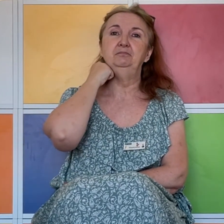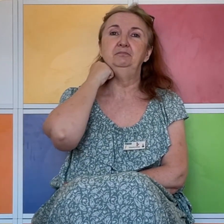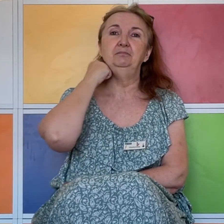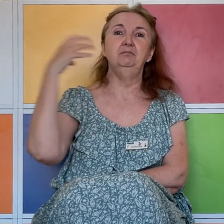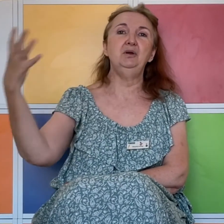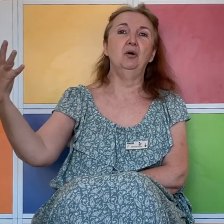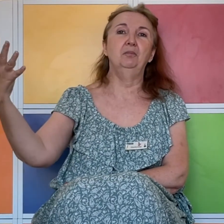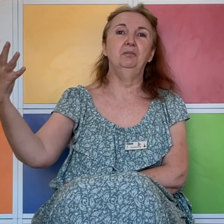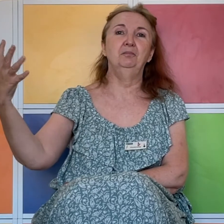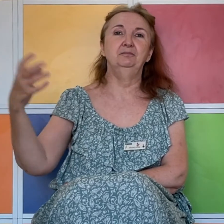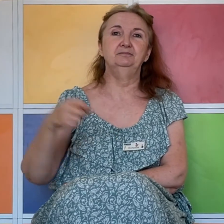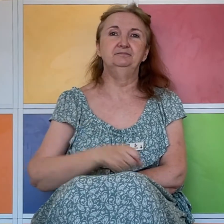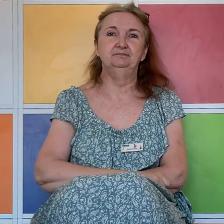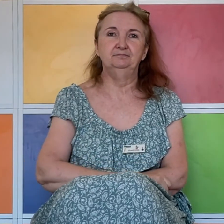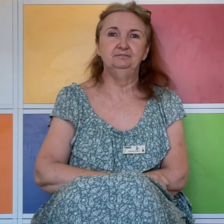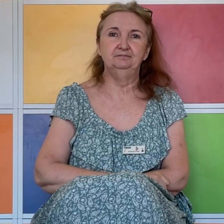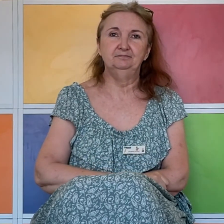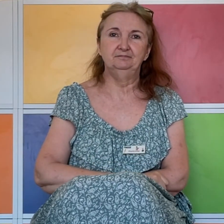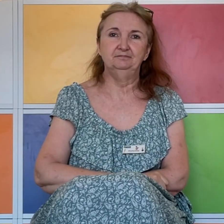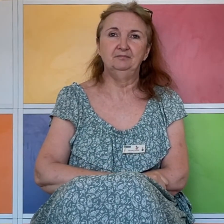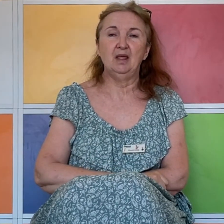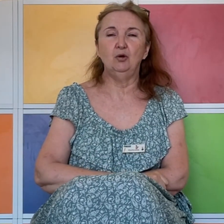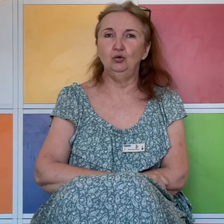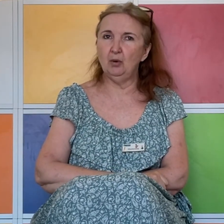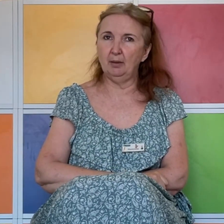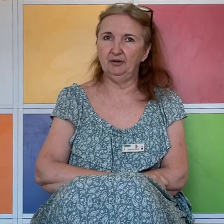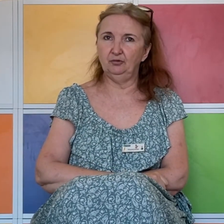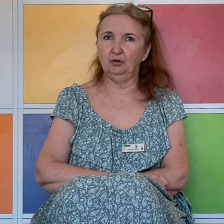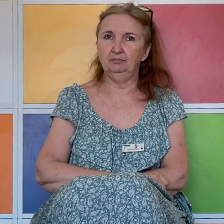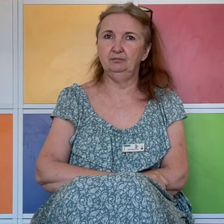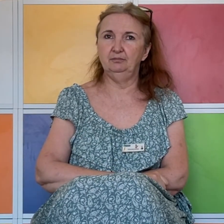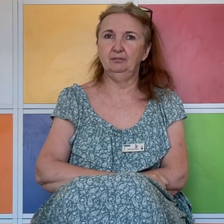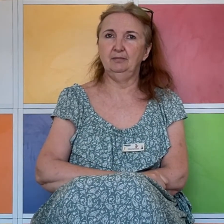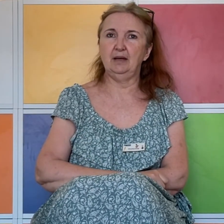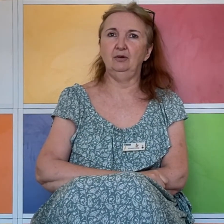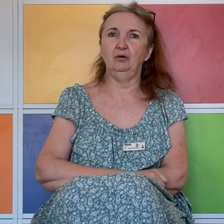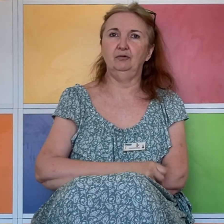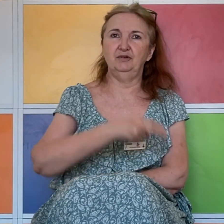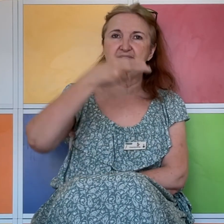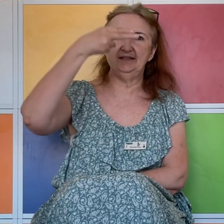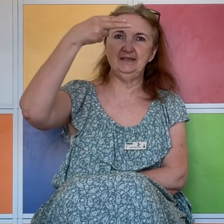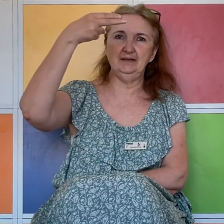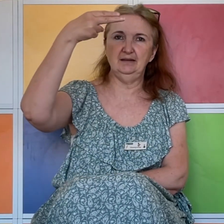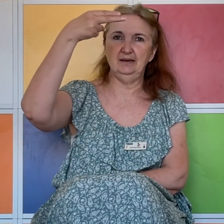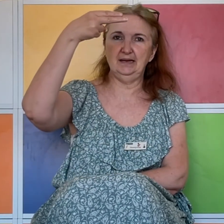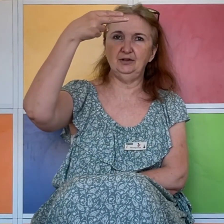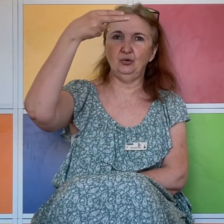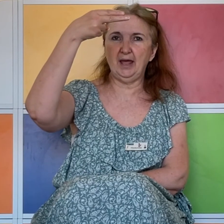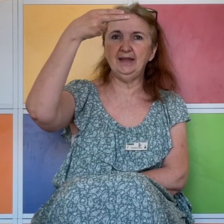Blanc. Le noir, maintenant. Alors, voici la lettre N.